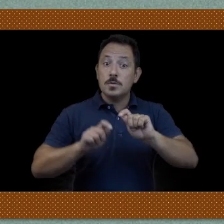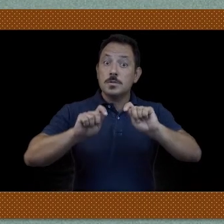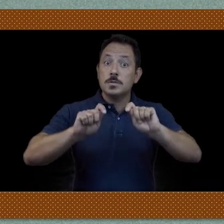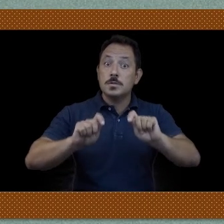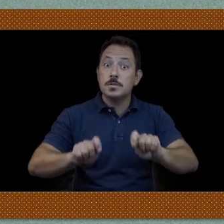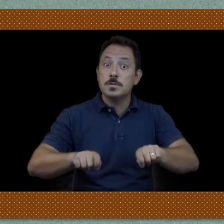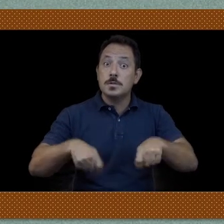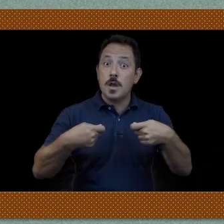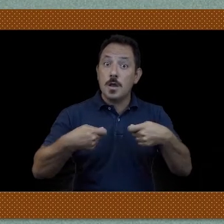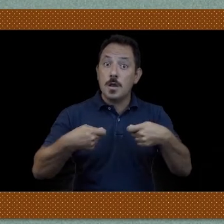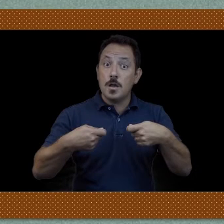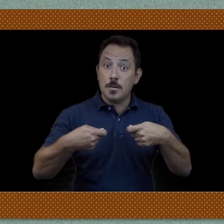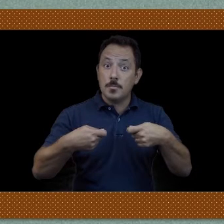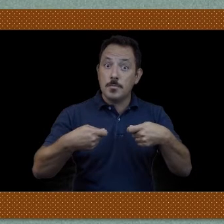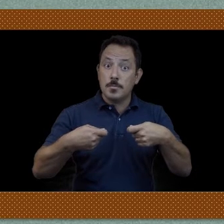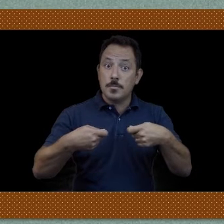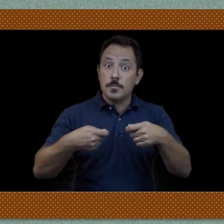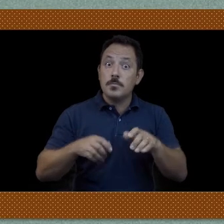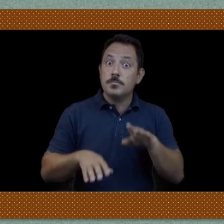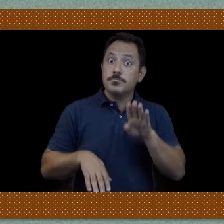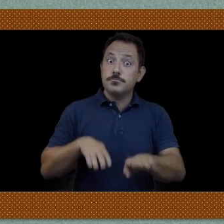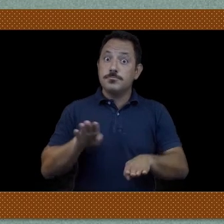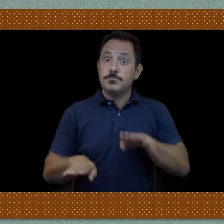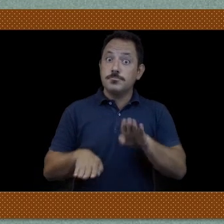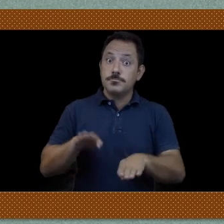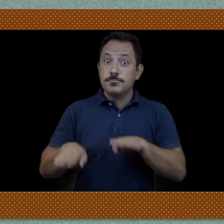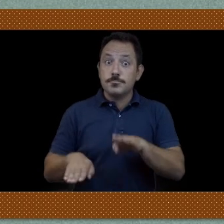Indossi le tue scarpe da festa.